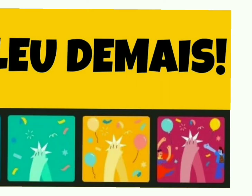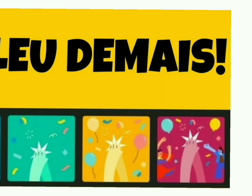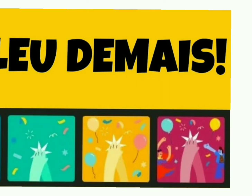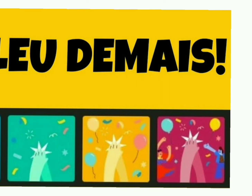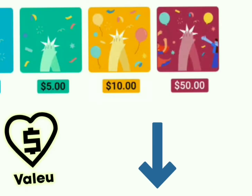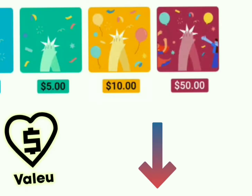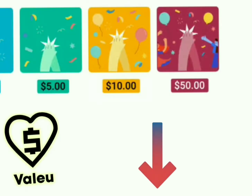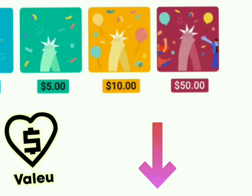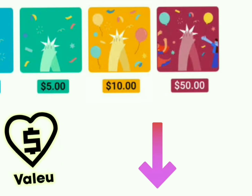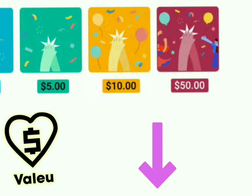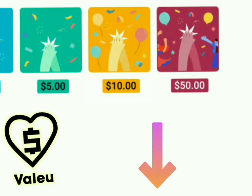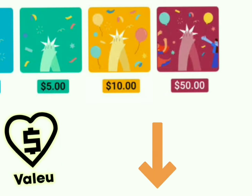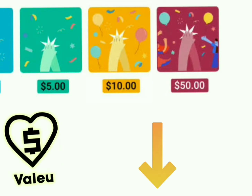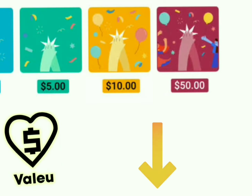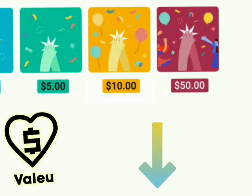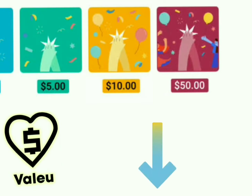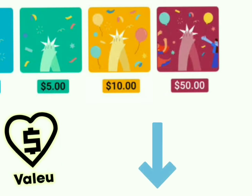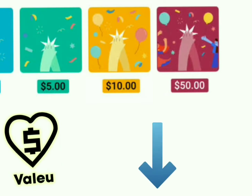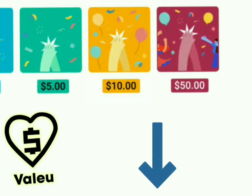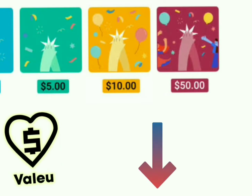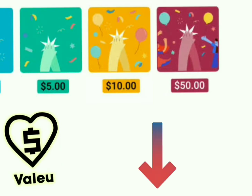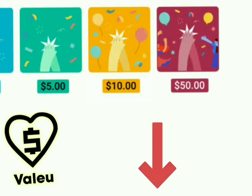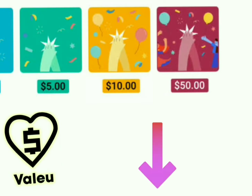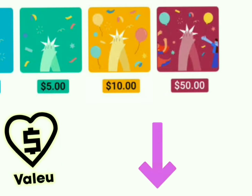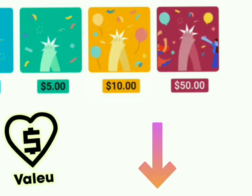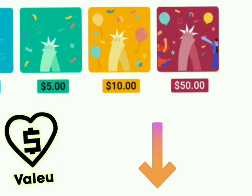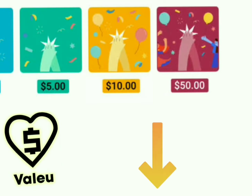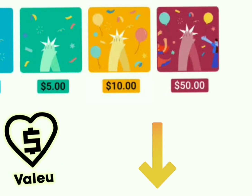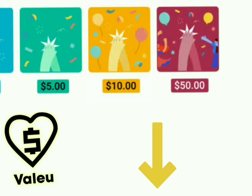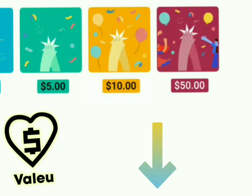Logo aqui embaixo você verá a opção e tem esses valores que você pode contribuir.